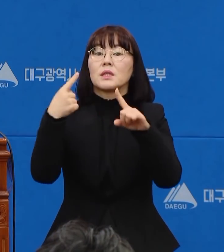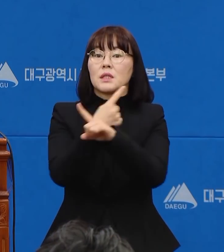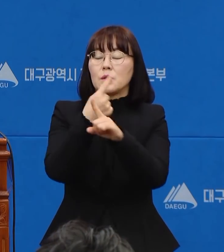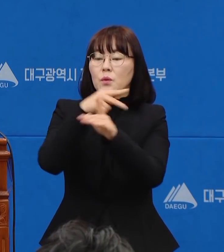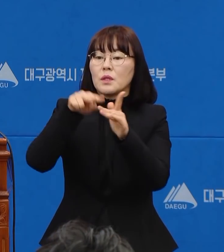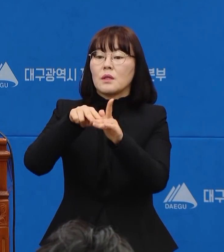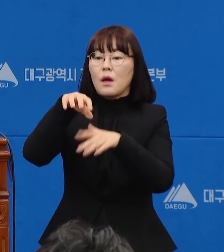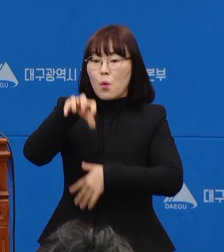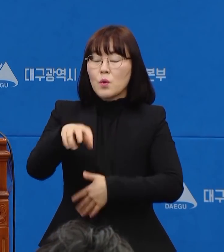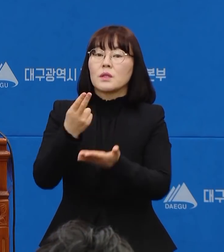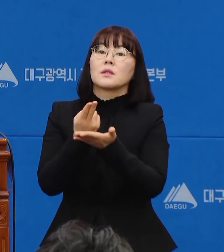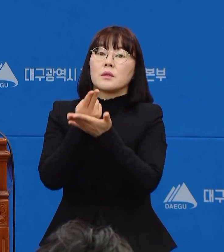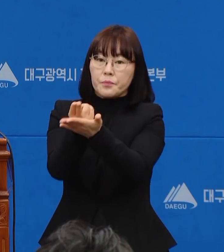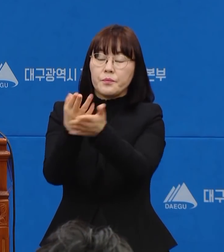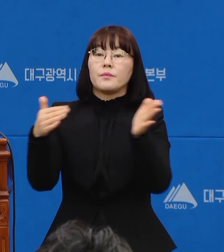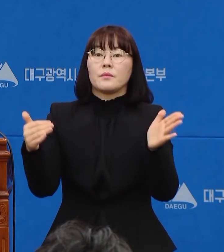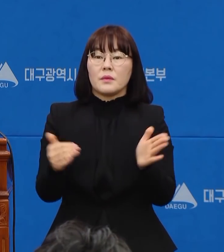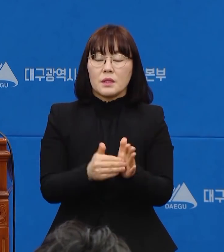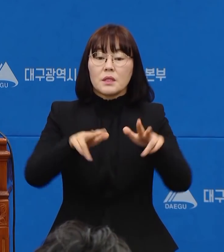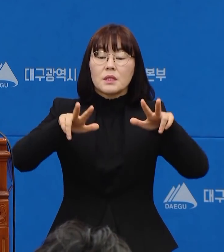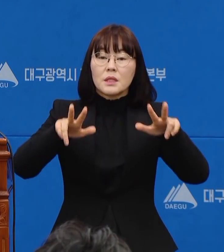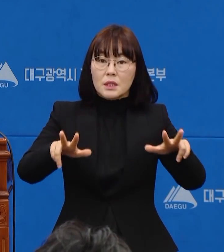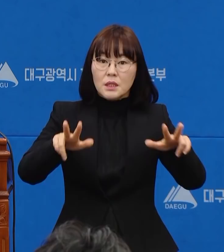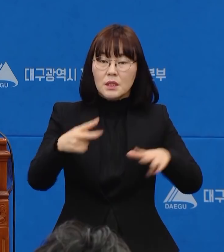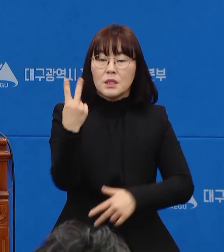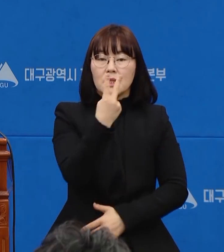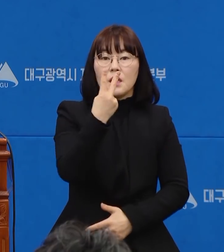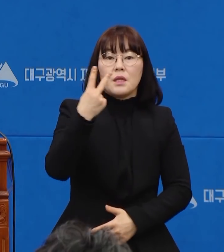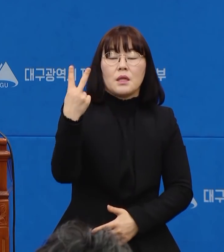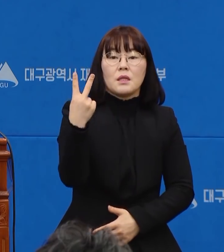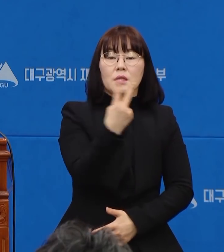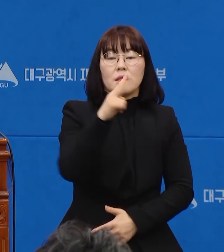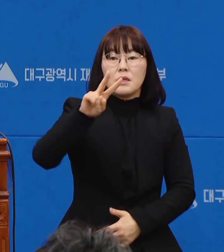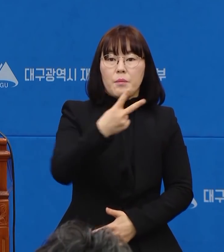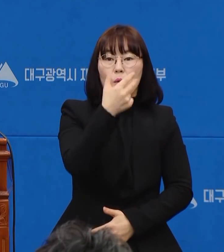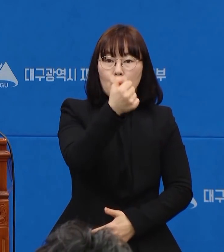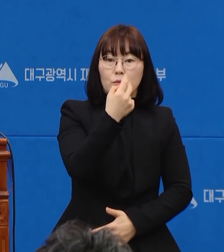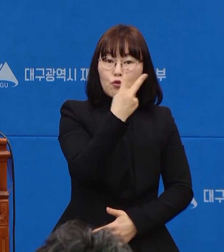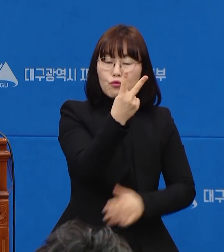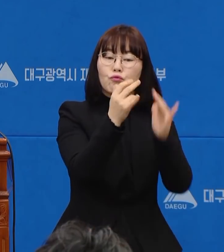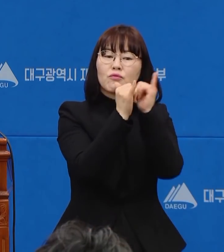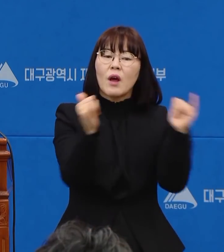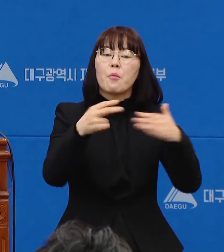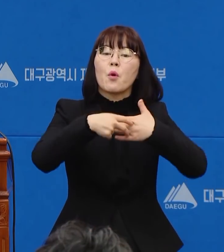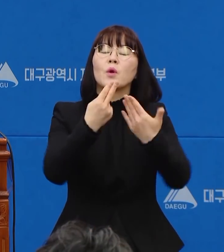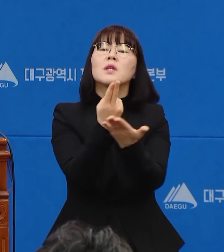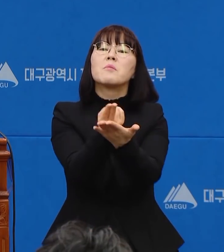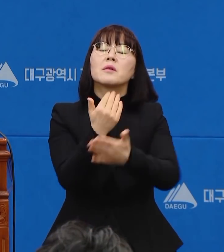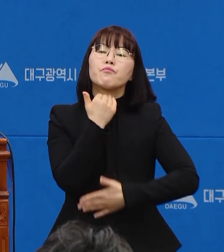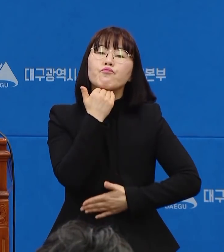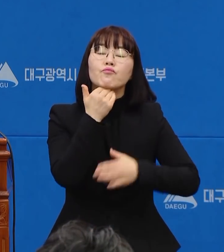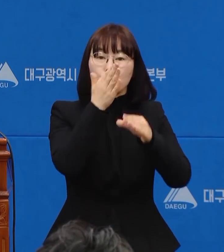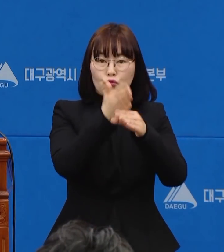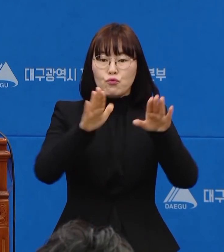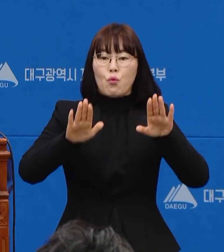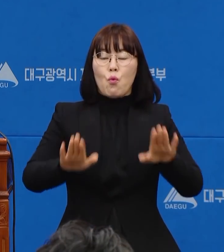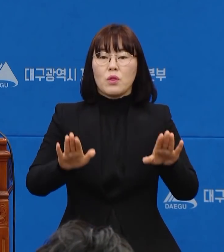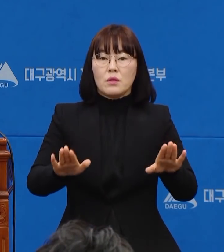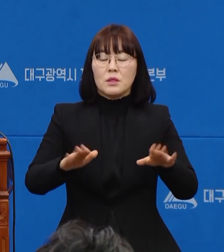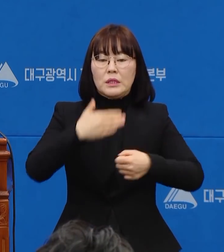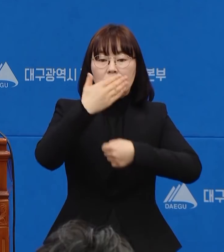입소하였습니다. 현재 2,252명이 입원 대기 중입니다. 오늘 중